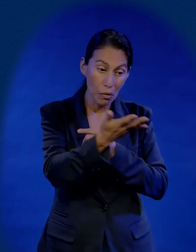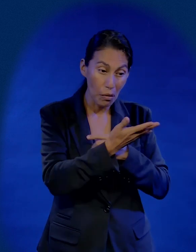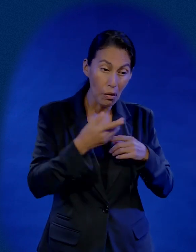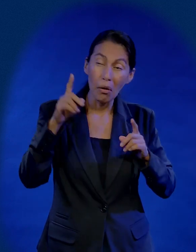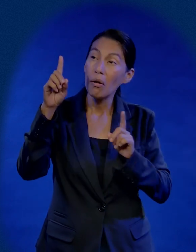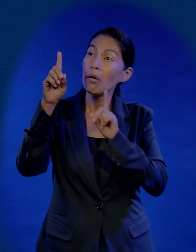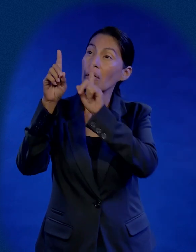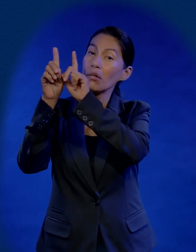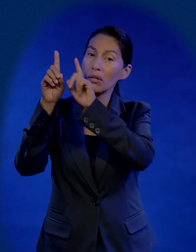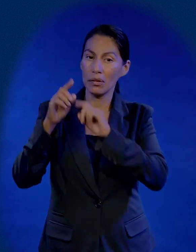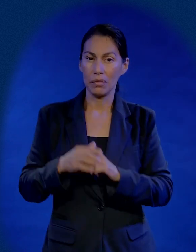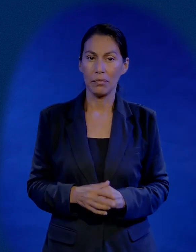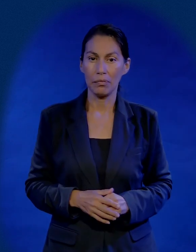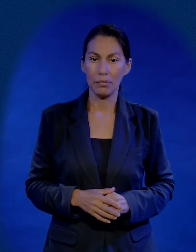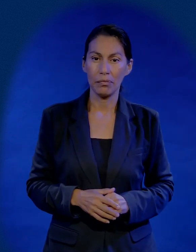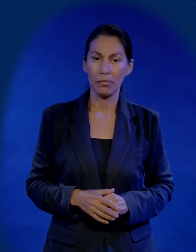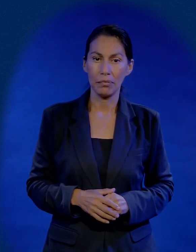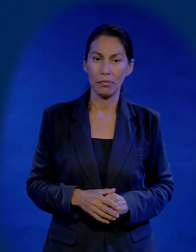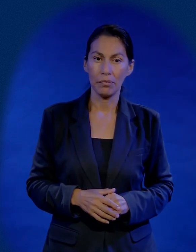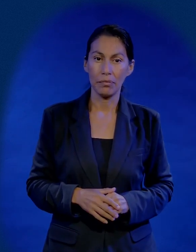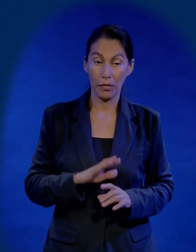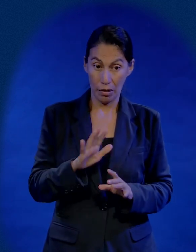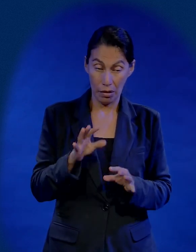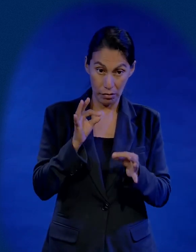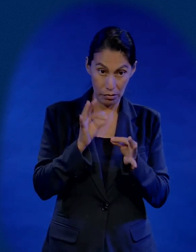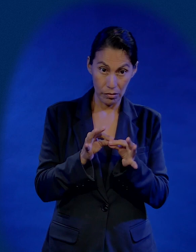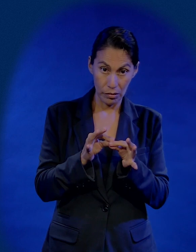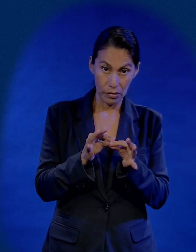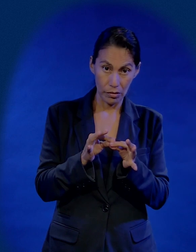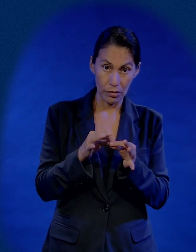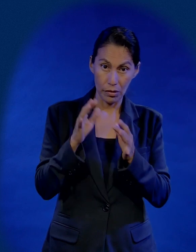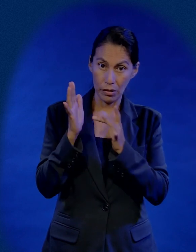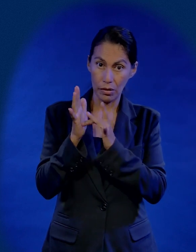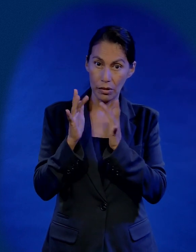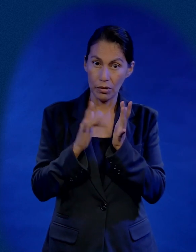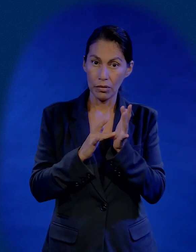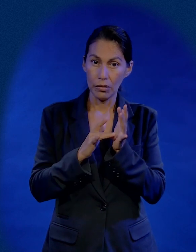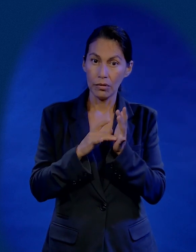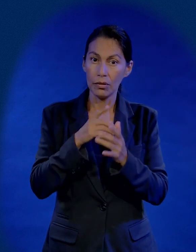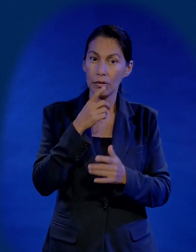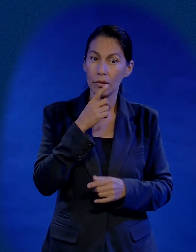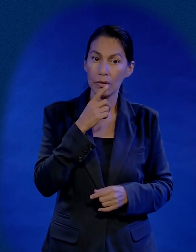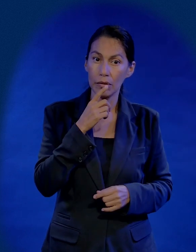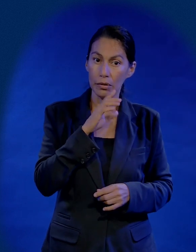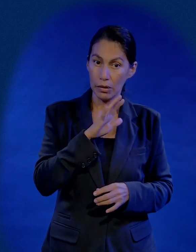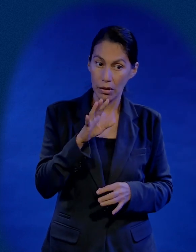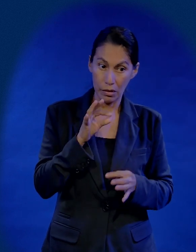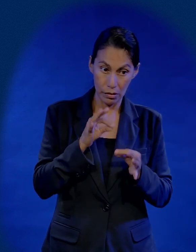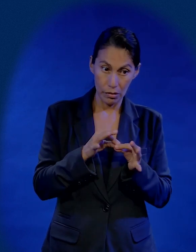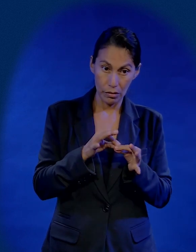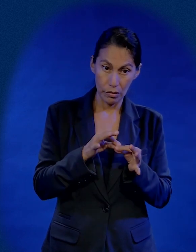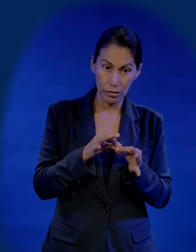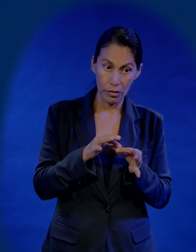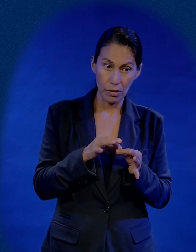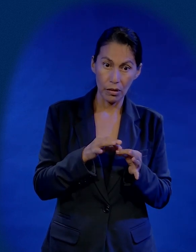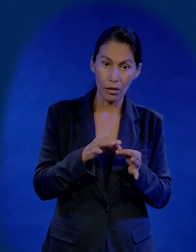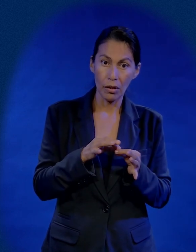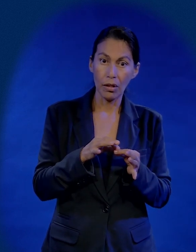pueblo está contigo y así toda la gente y cuando estaba listo para el mitin, Jesús dice, nos vamos, señores. No,